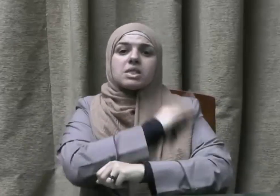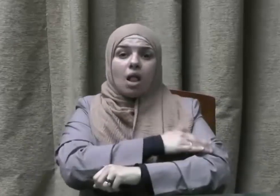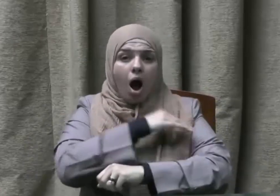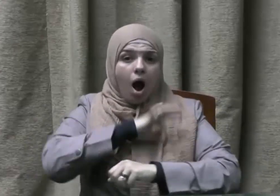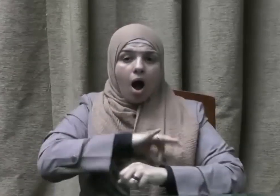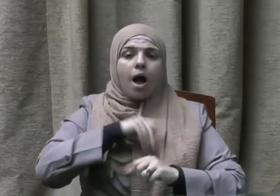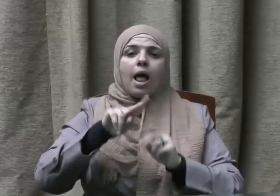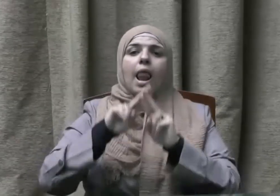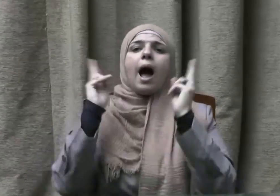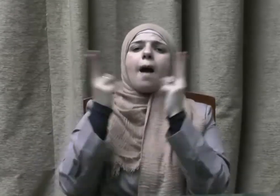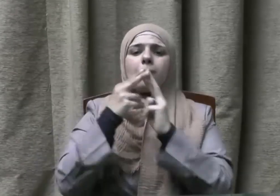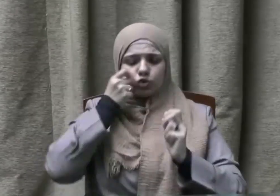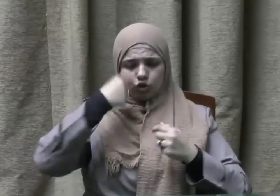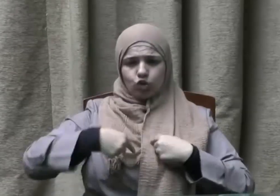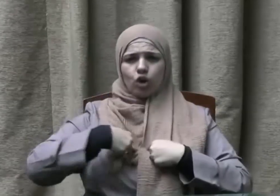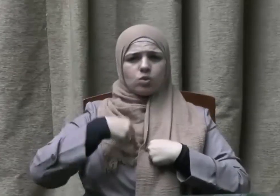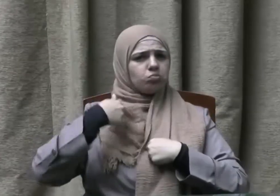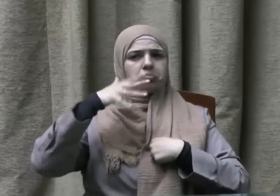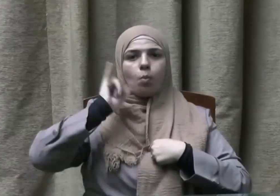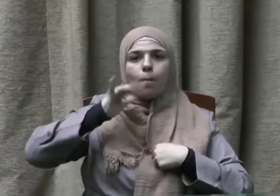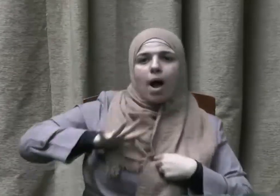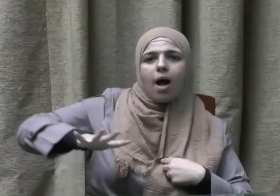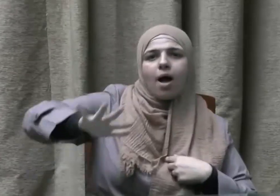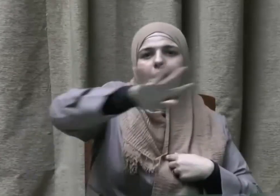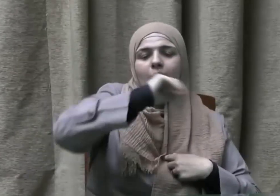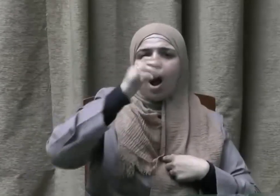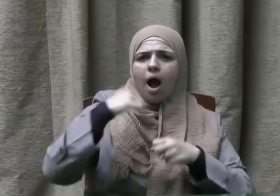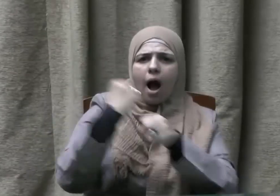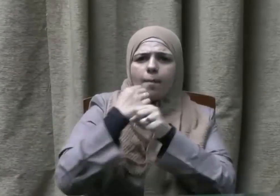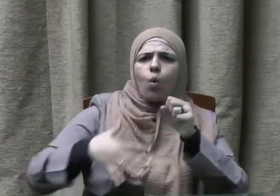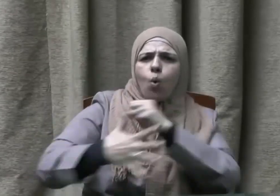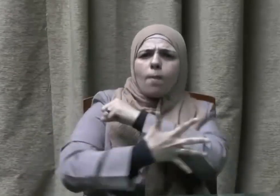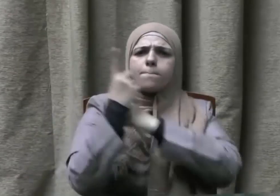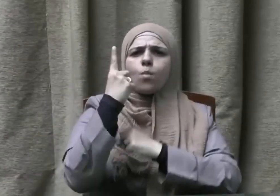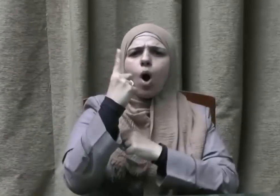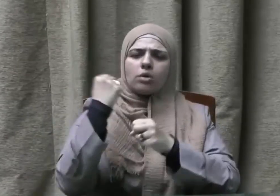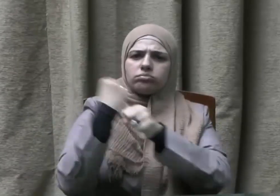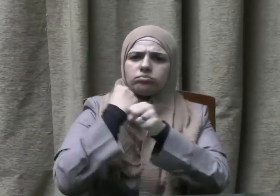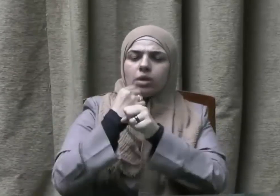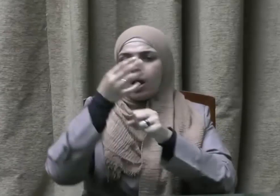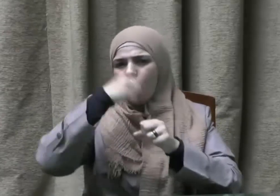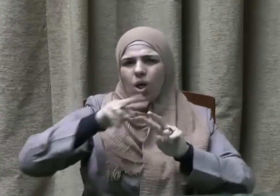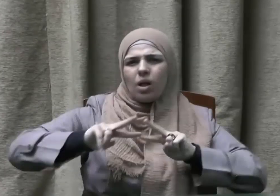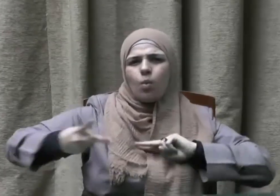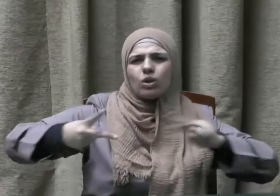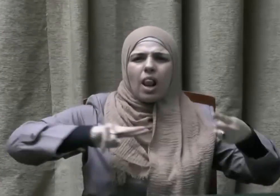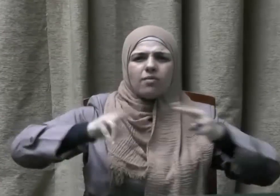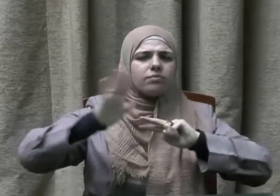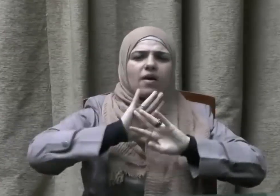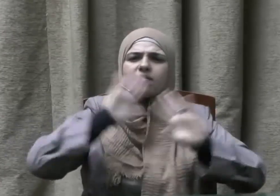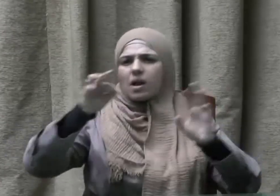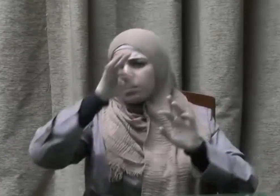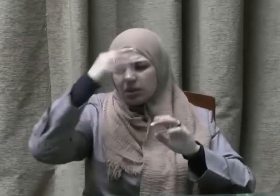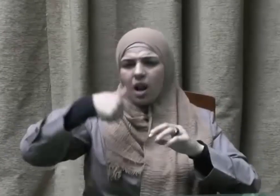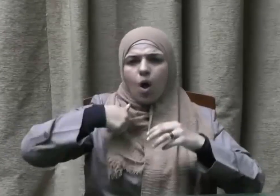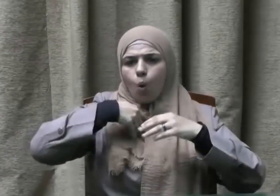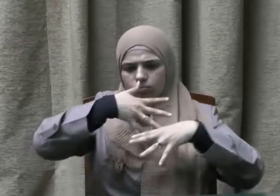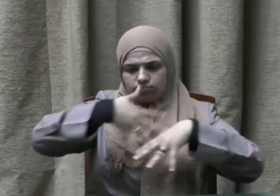خافية صغر أمرها أو كبر حيث يقول الحق سبحانه إنها إن تكم